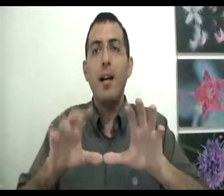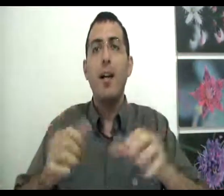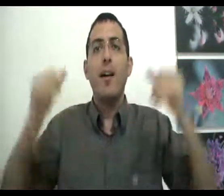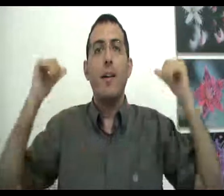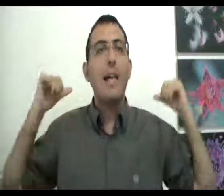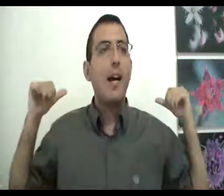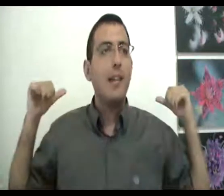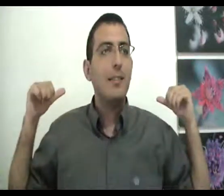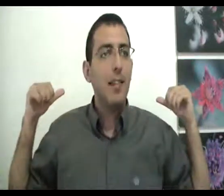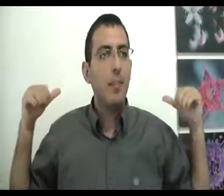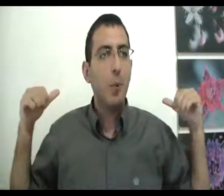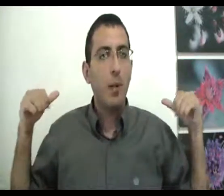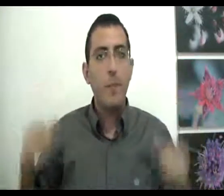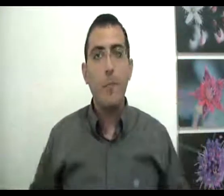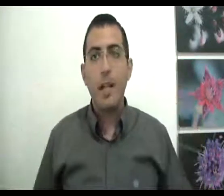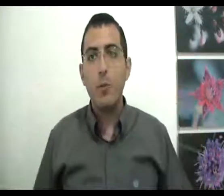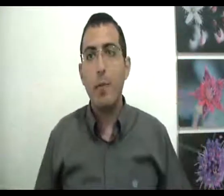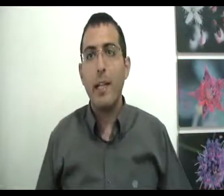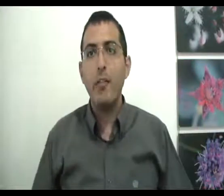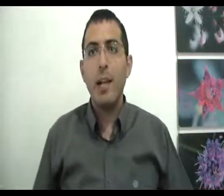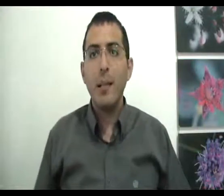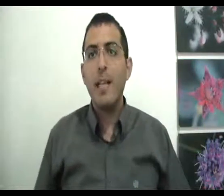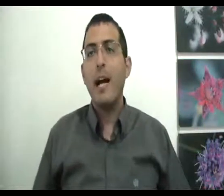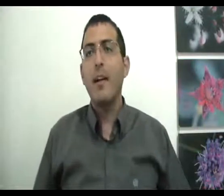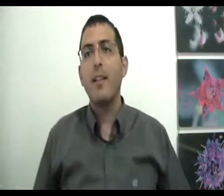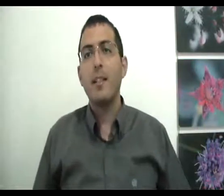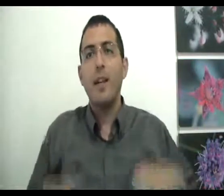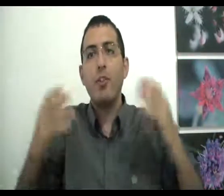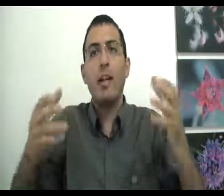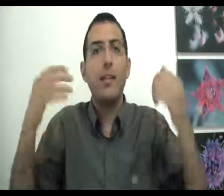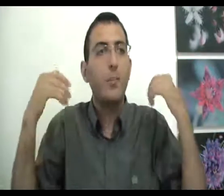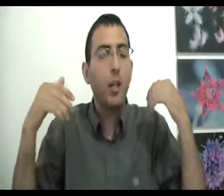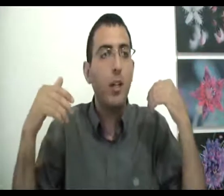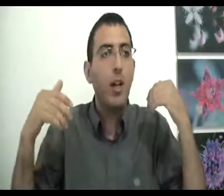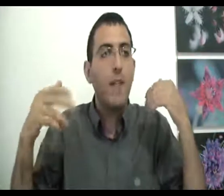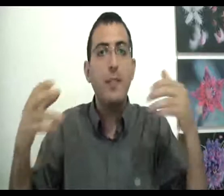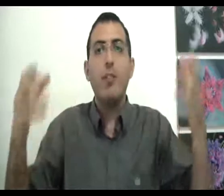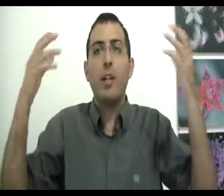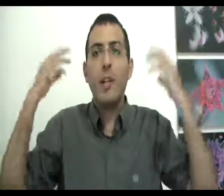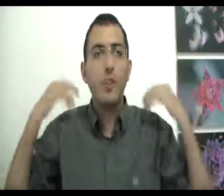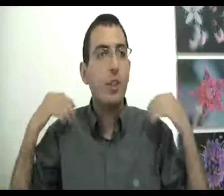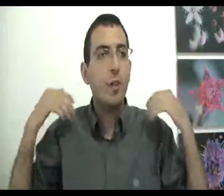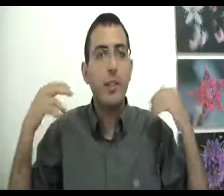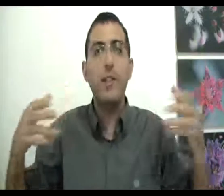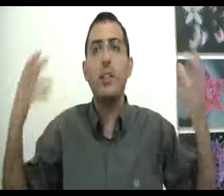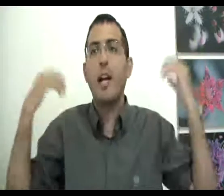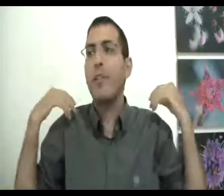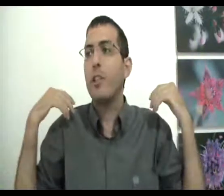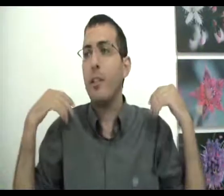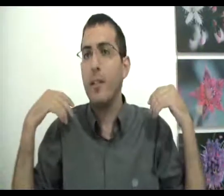יחס לאתמול. לדוגמה, נגיד שהאדם ייקח דבר שקרה אתמול ודבר שקרה לפני שבוע ודבר שקרה לפני שנה